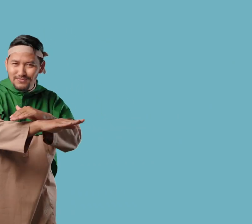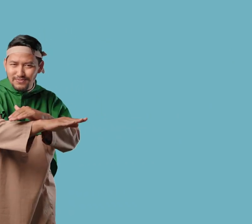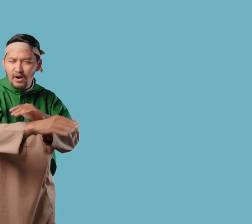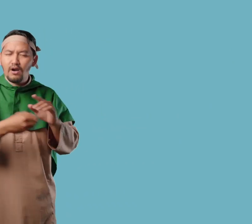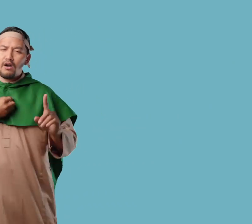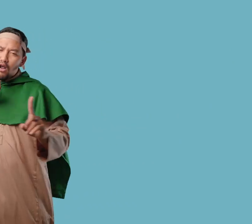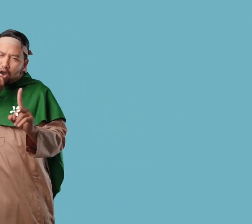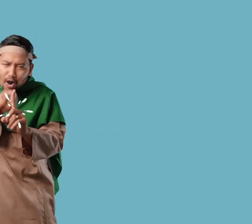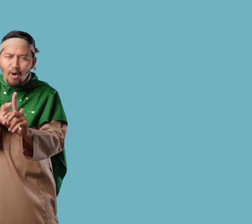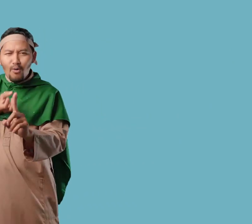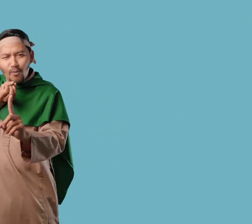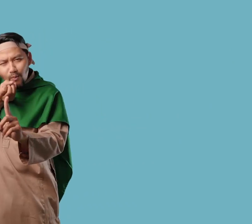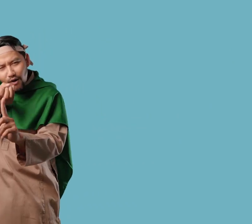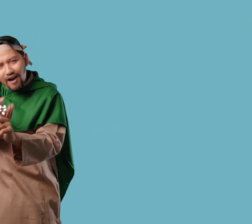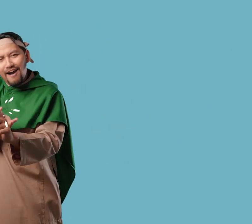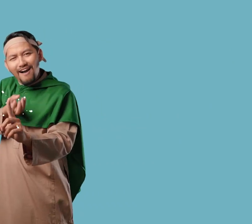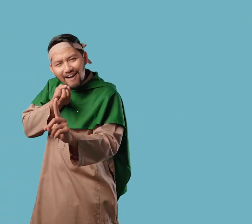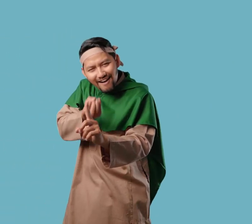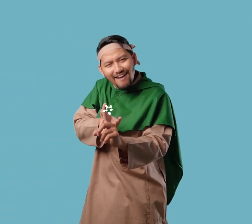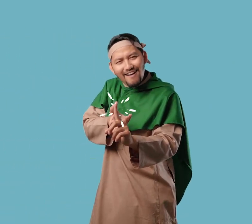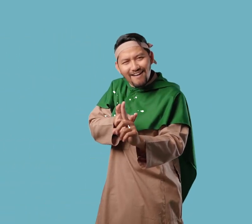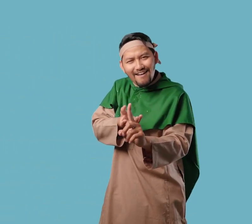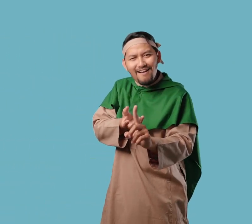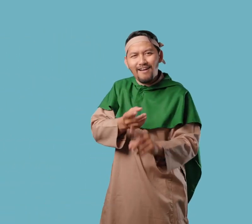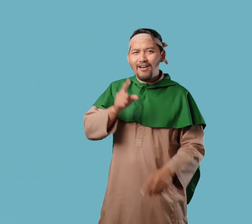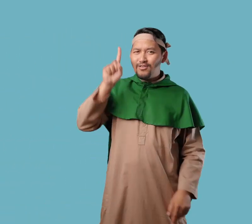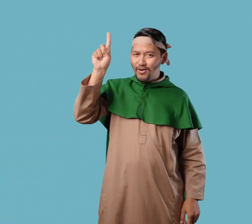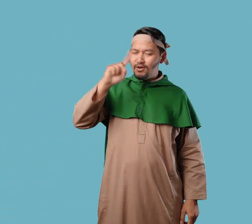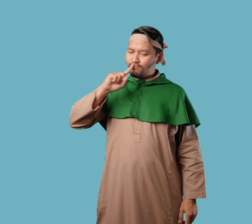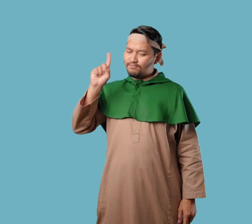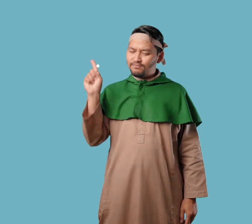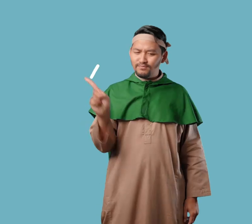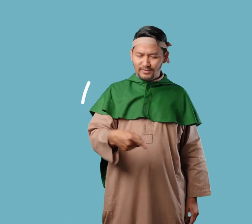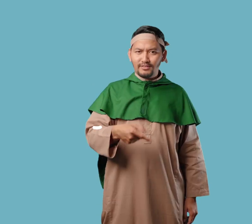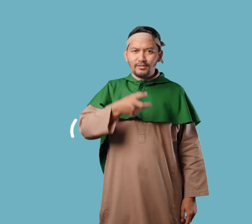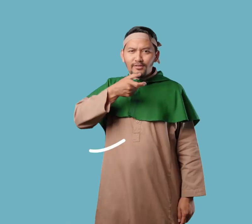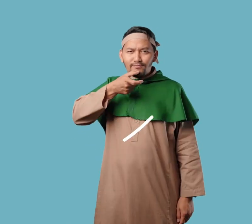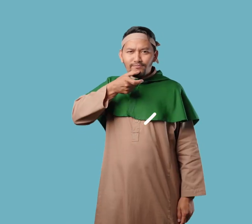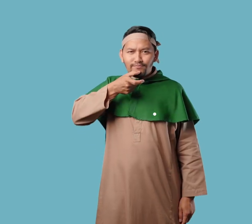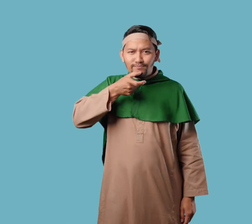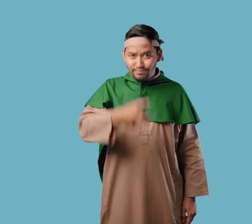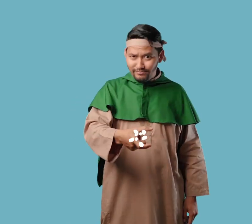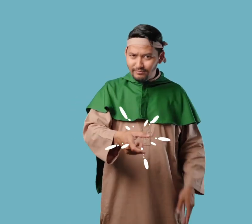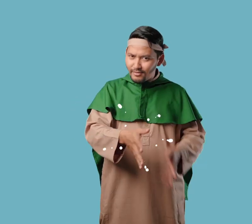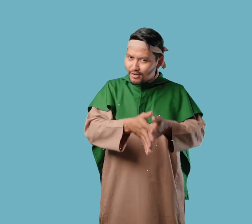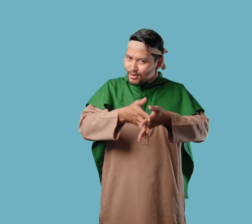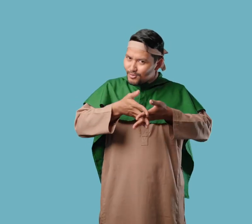sembunyi-sembunyi Hingga akhirnya, Allah memerintahkan kepada Nabi Muhammad Untuk